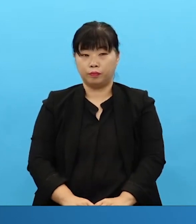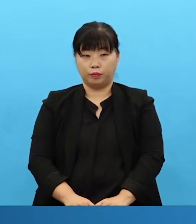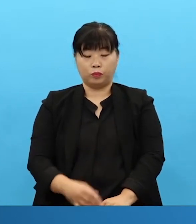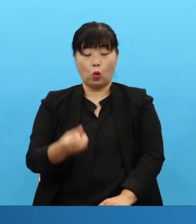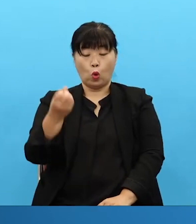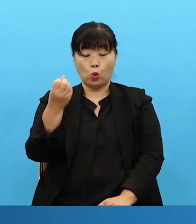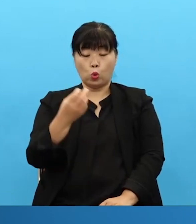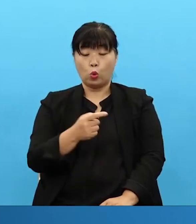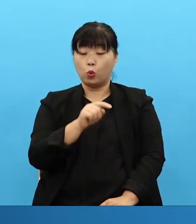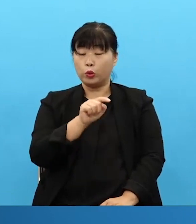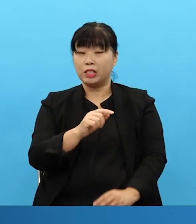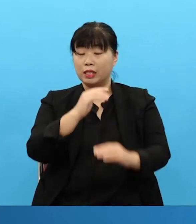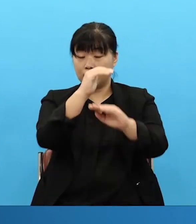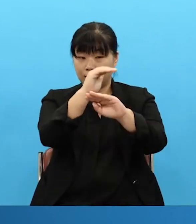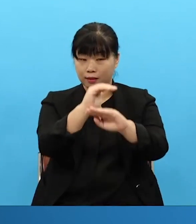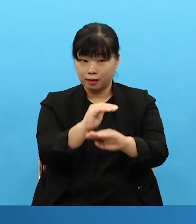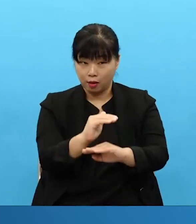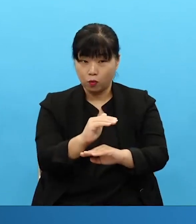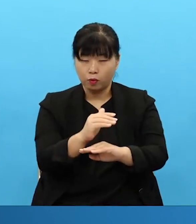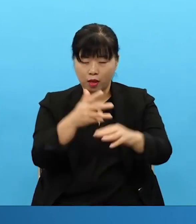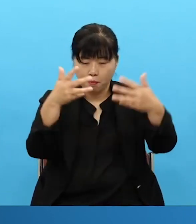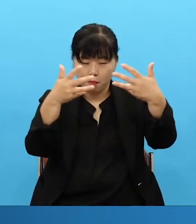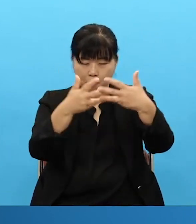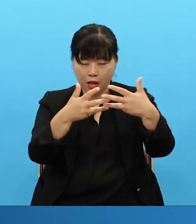And absolutely having a remnant system that we can really get the answer to.